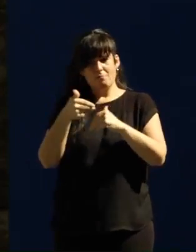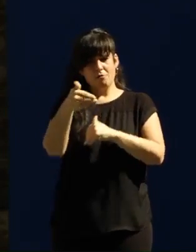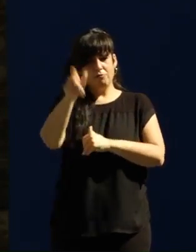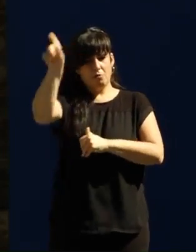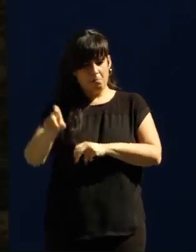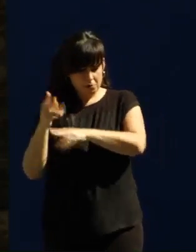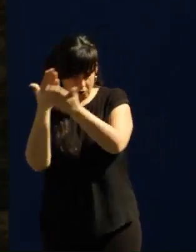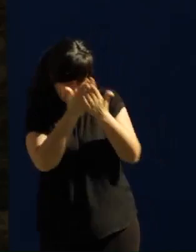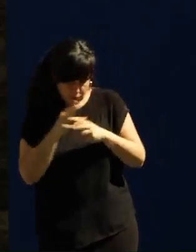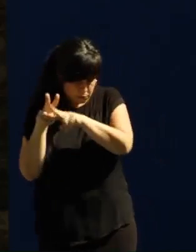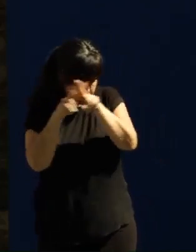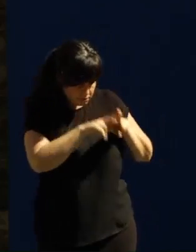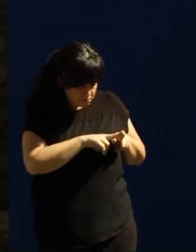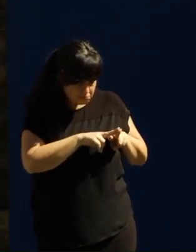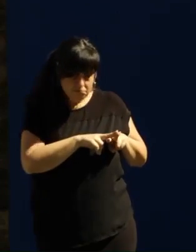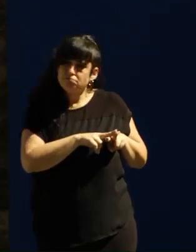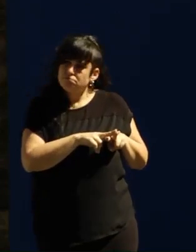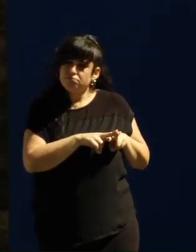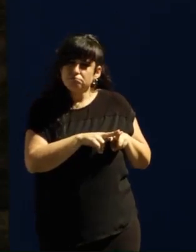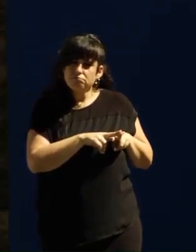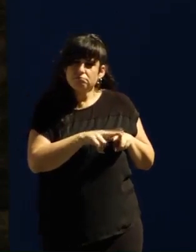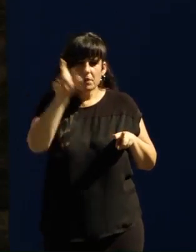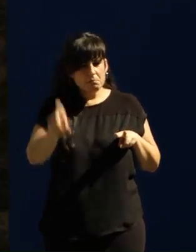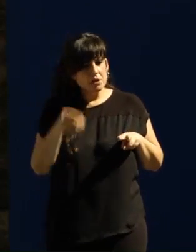se preguntará qué ha pasado en España